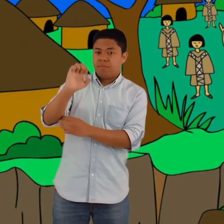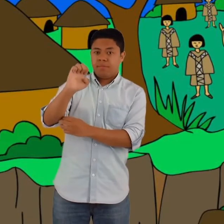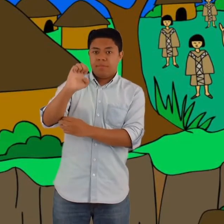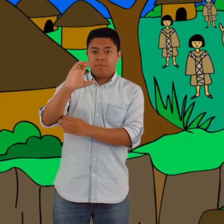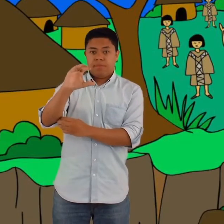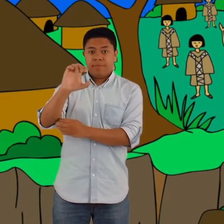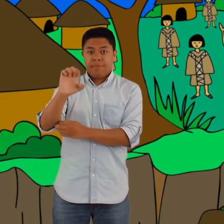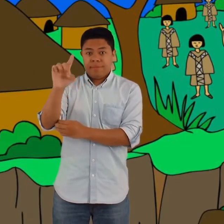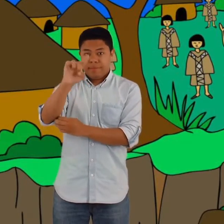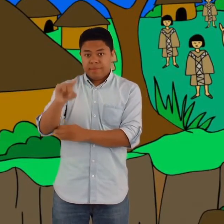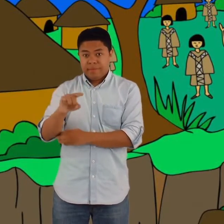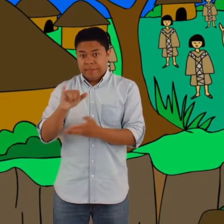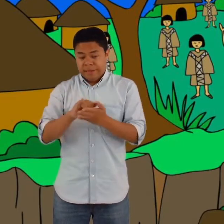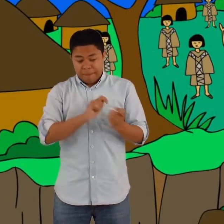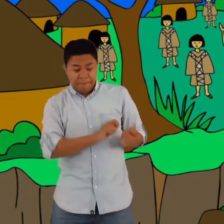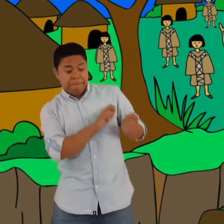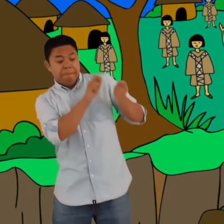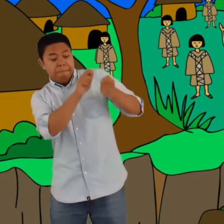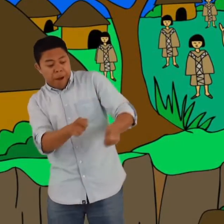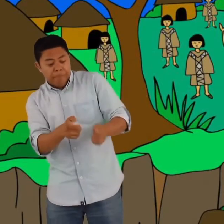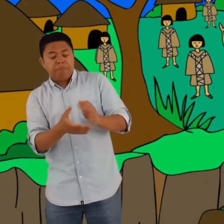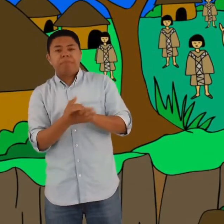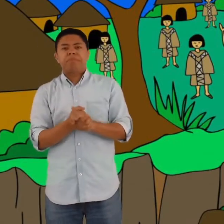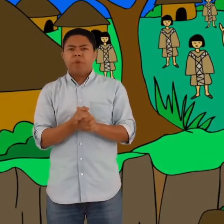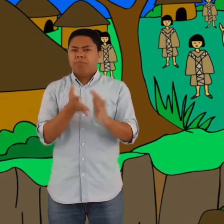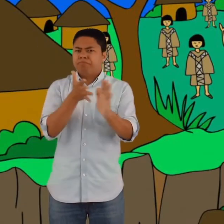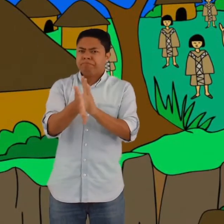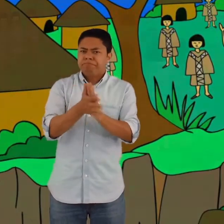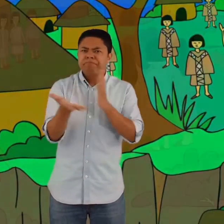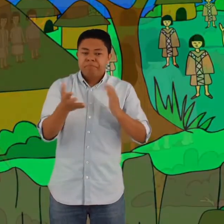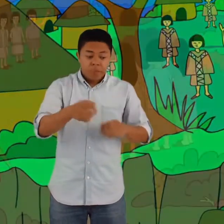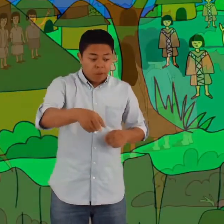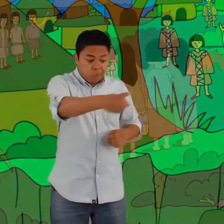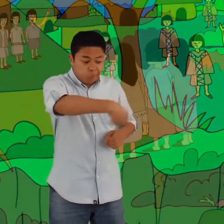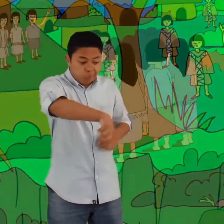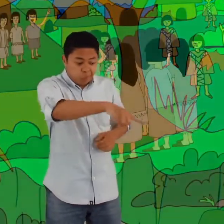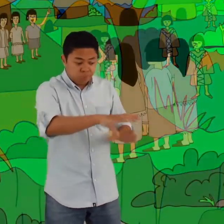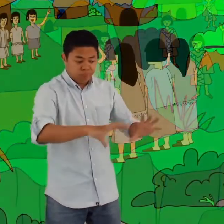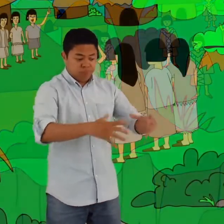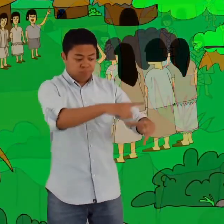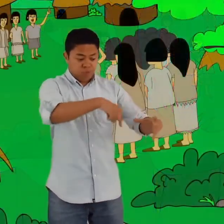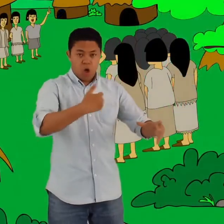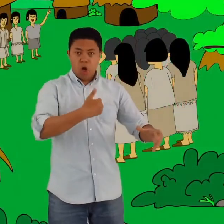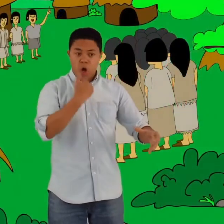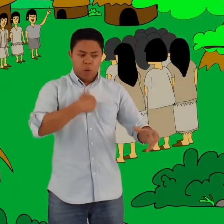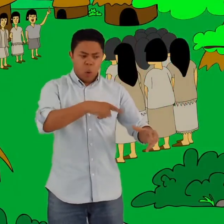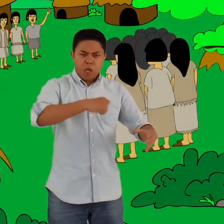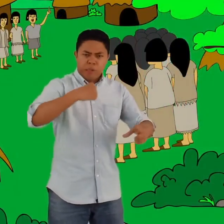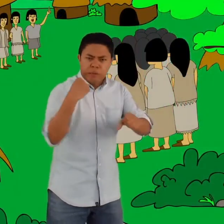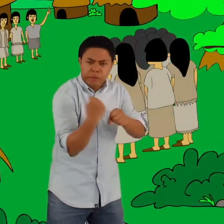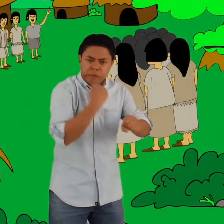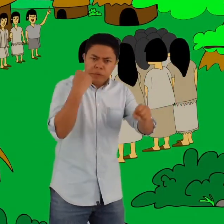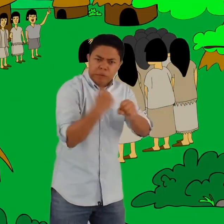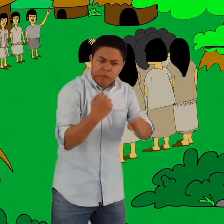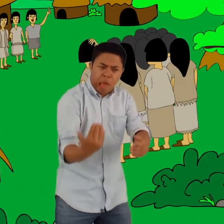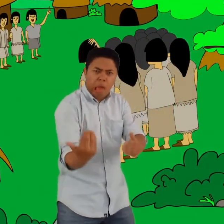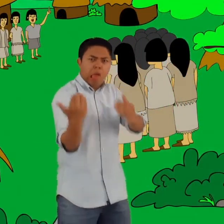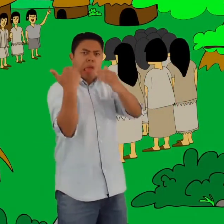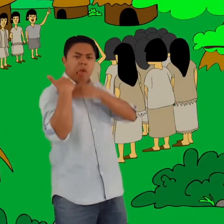En ella el grupo de jóvenes trabajaba muy duro, tenían una pesada responsabilidad y